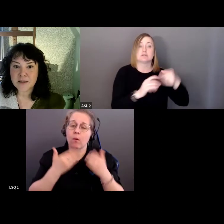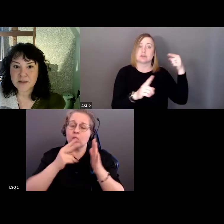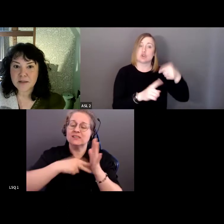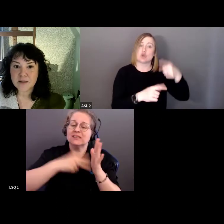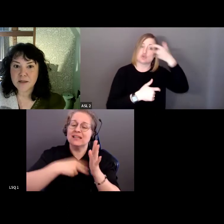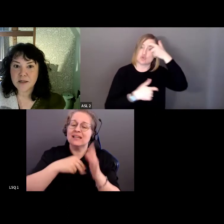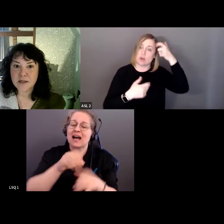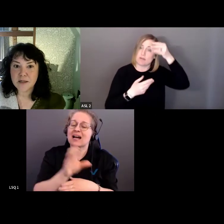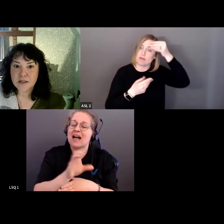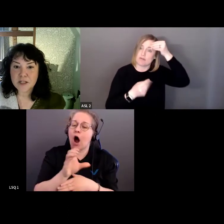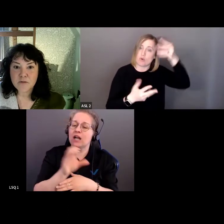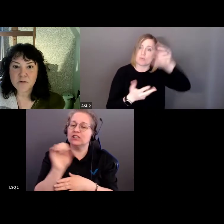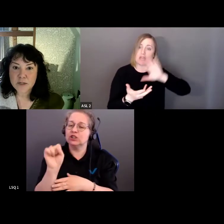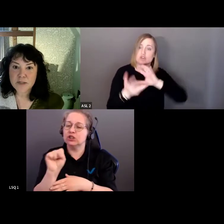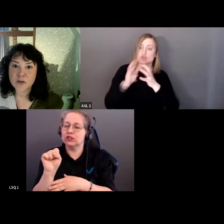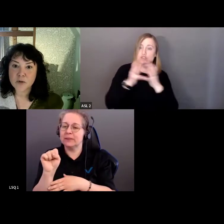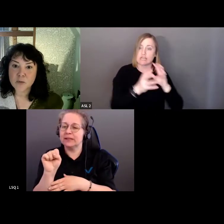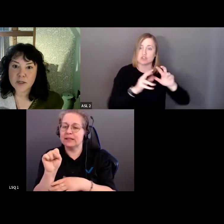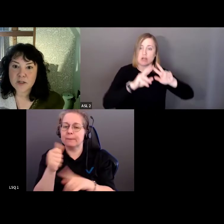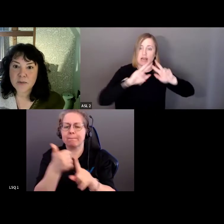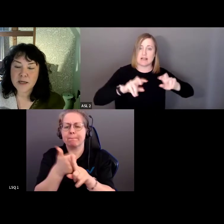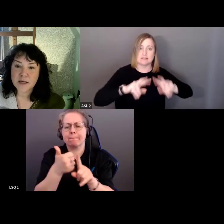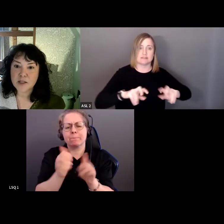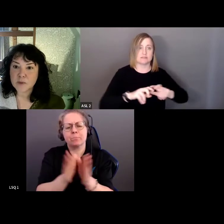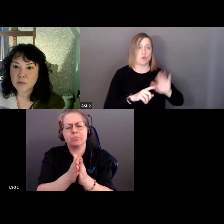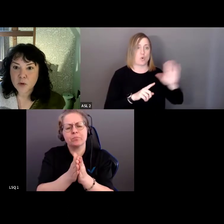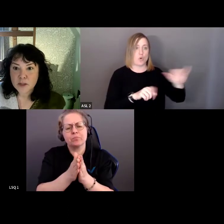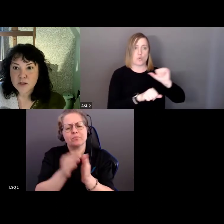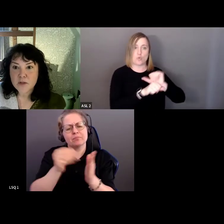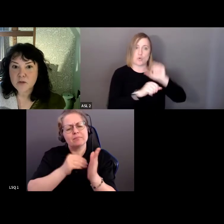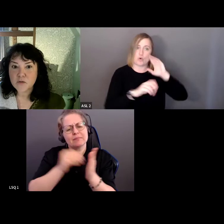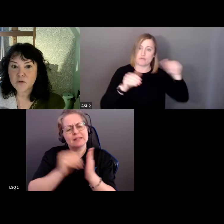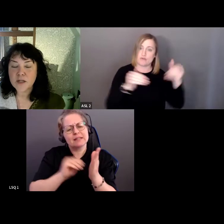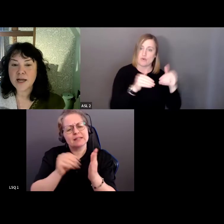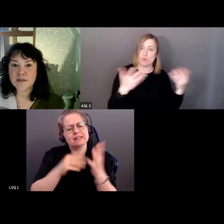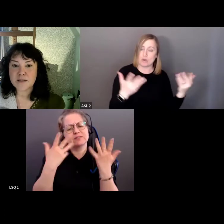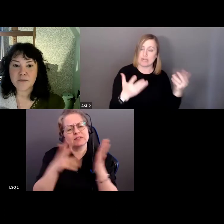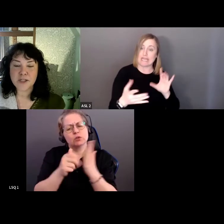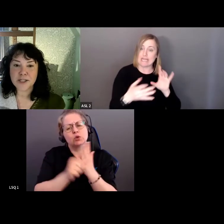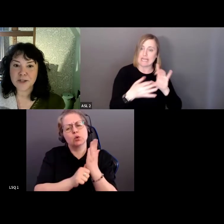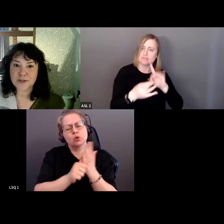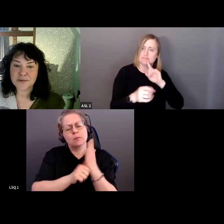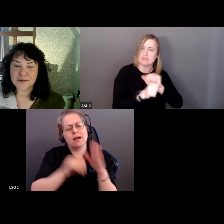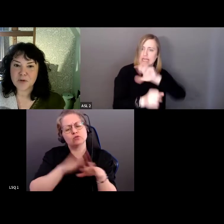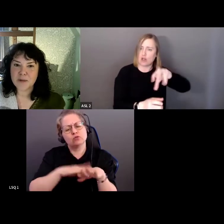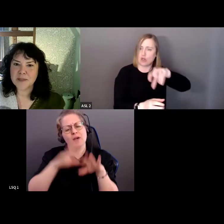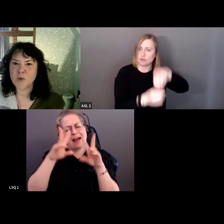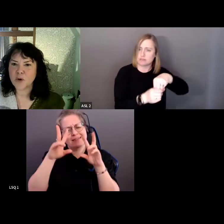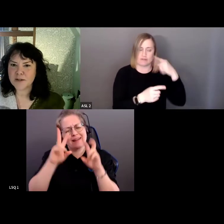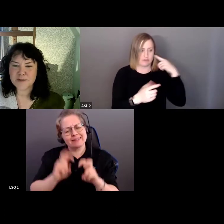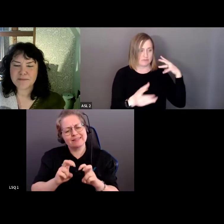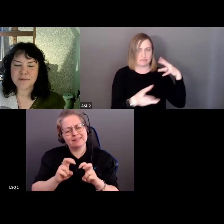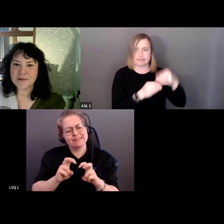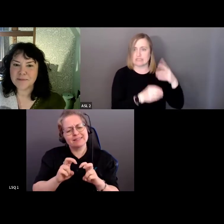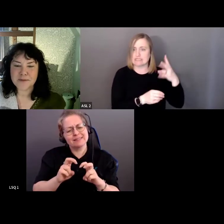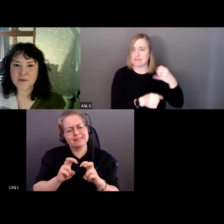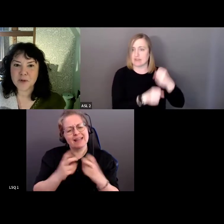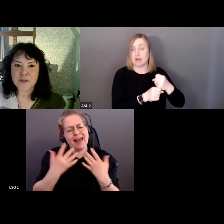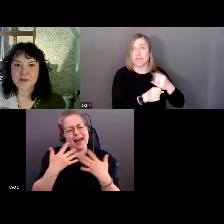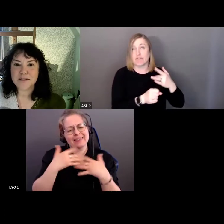Elle a écrit un document sur l'analyse intersectionnelle tenant compte des